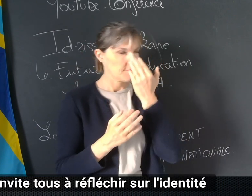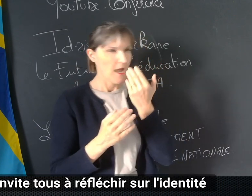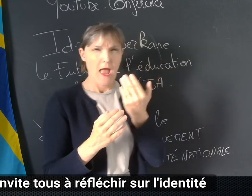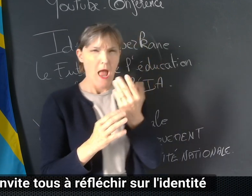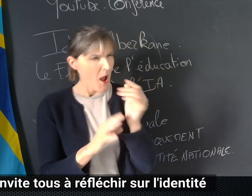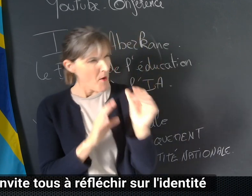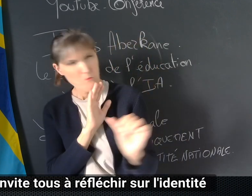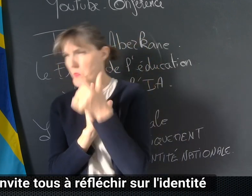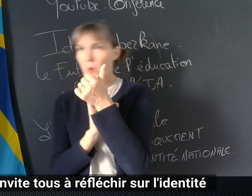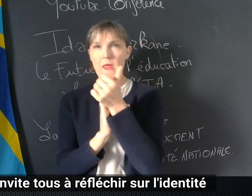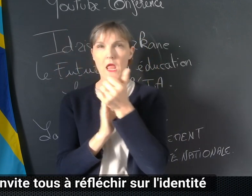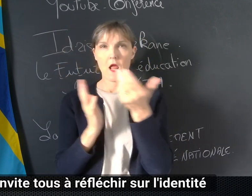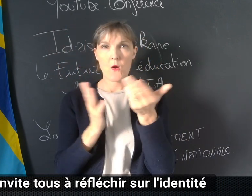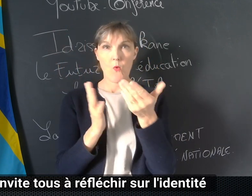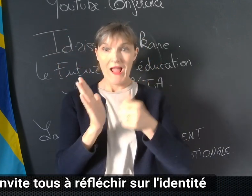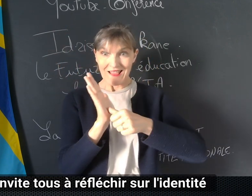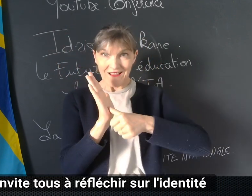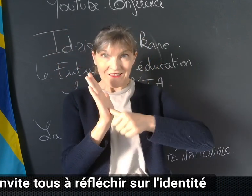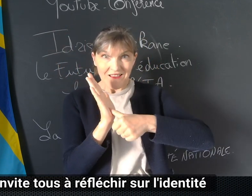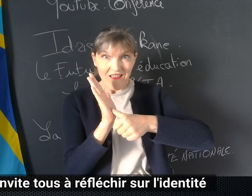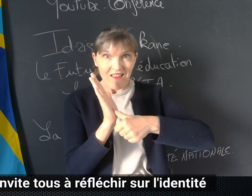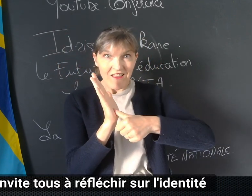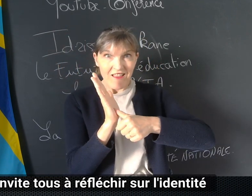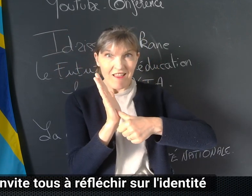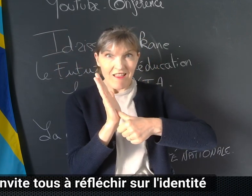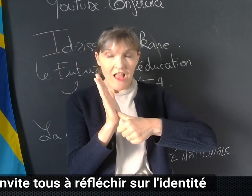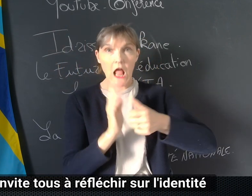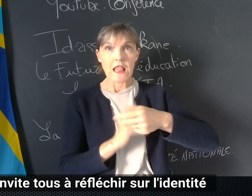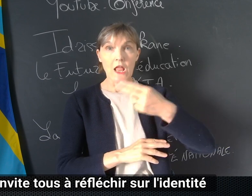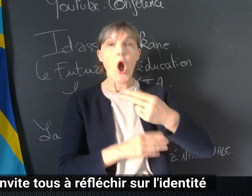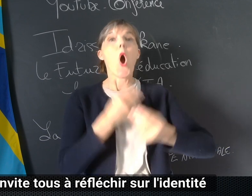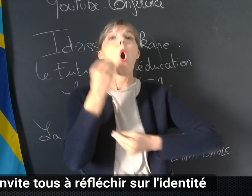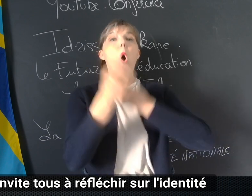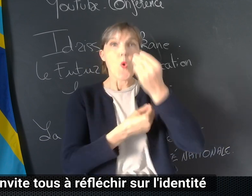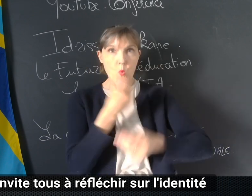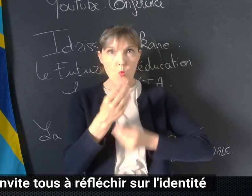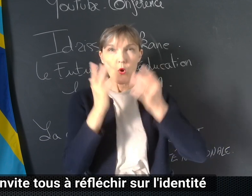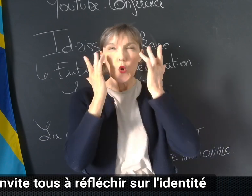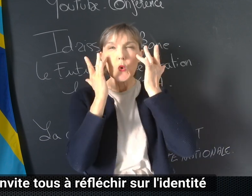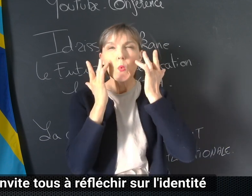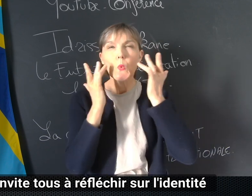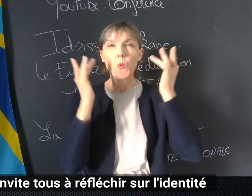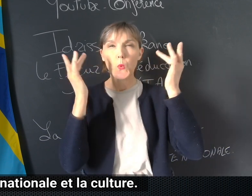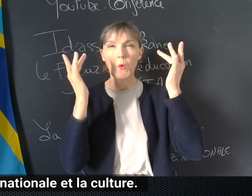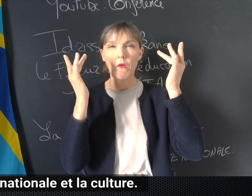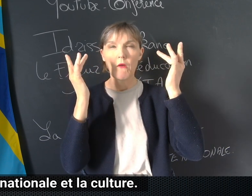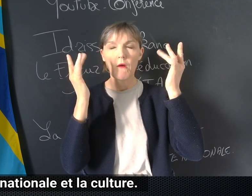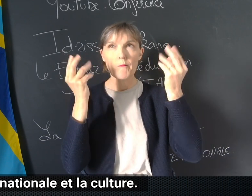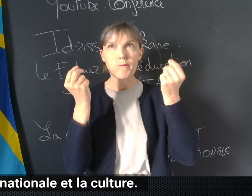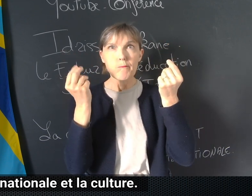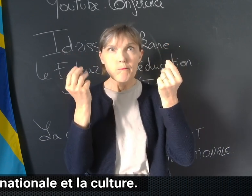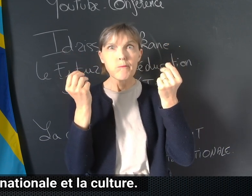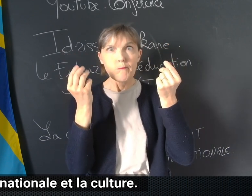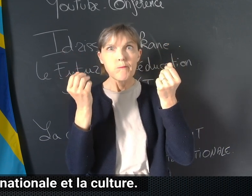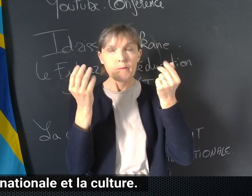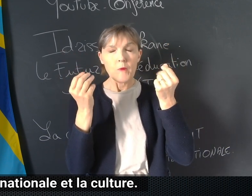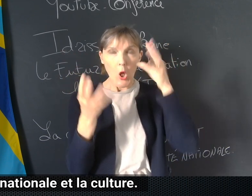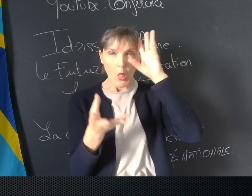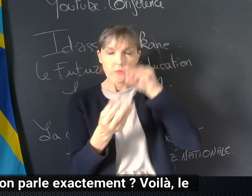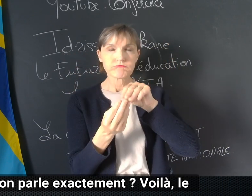Et je nous invite tous à réfléchir sur l'identité nationale et la culture, de